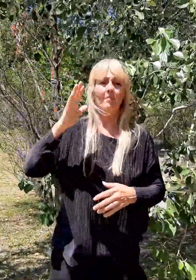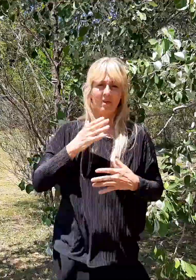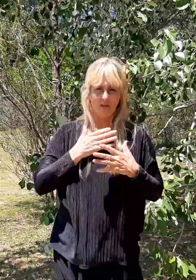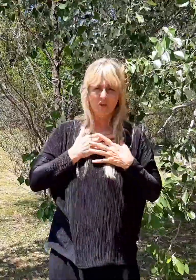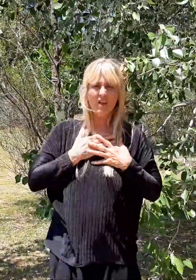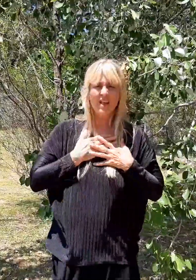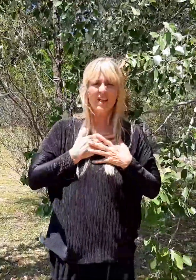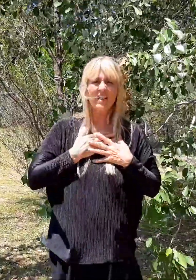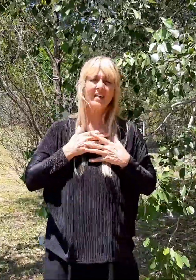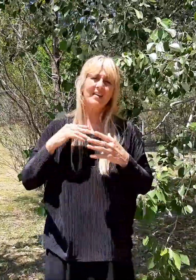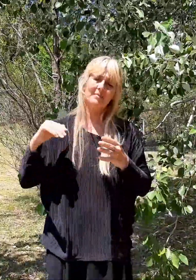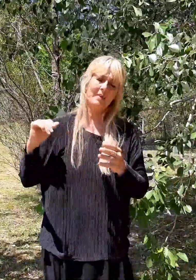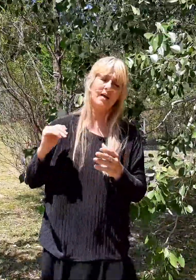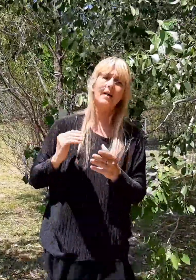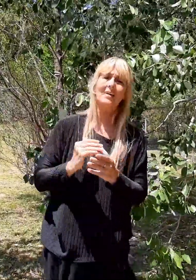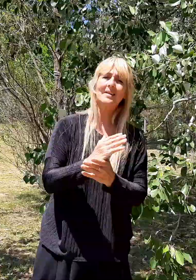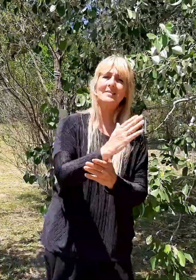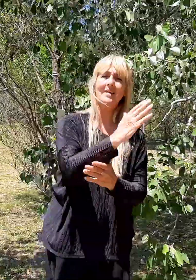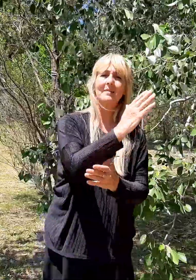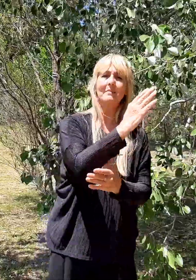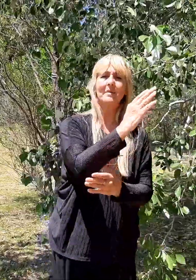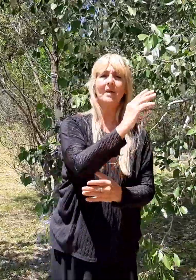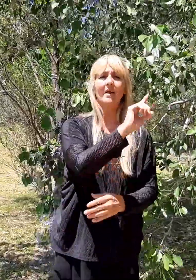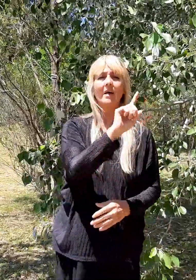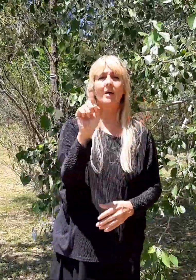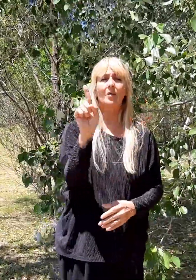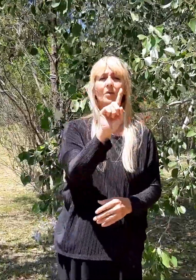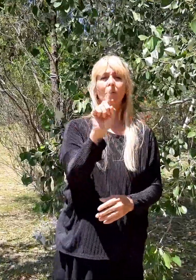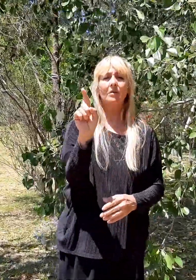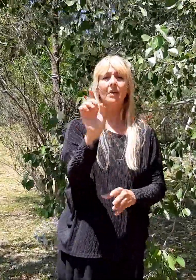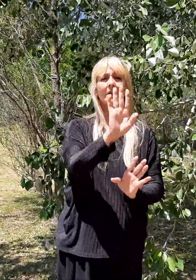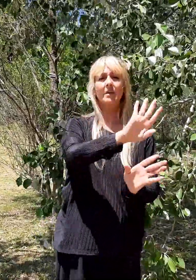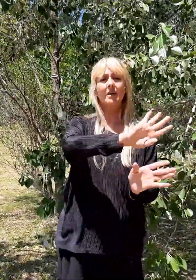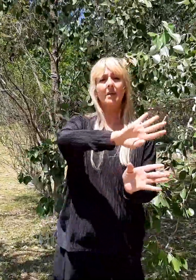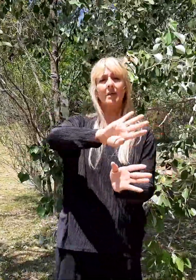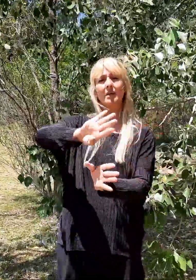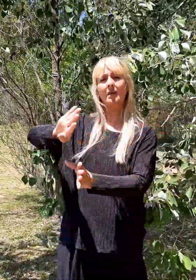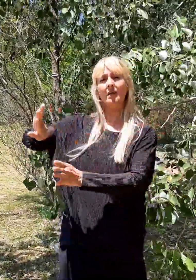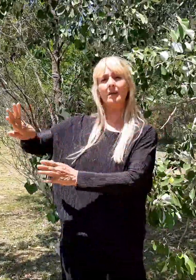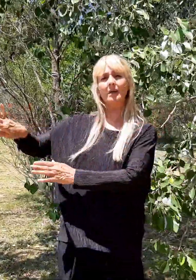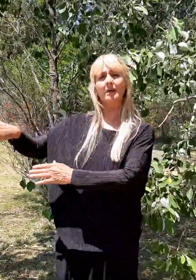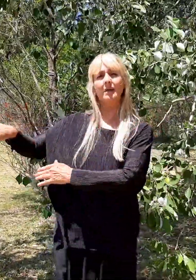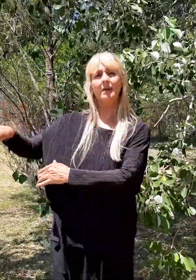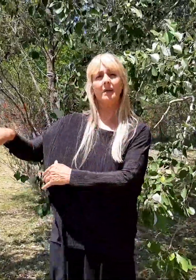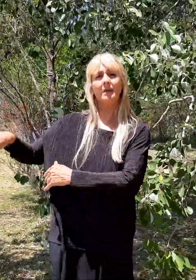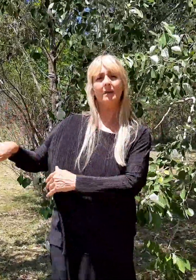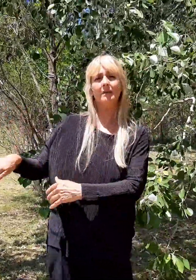Mío eres para siempre, no te dejaré